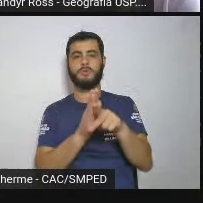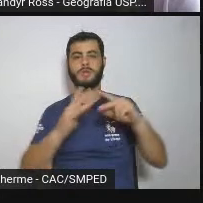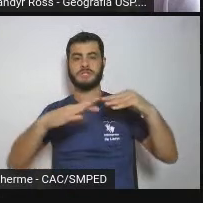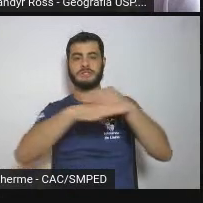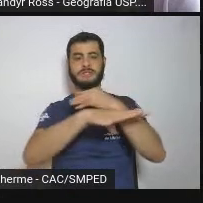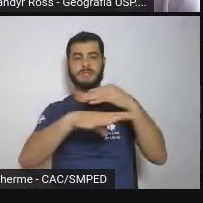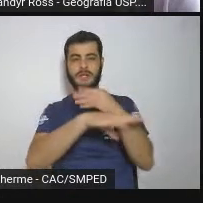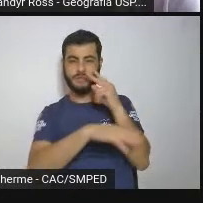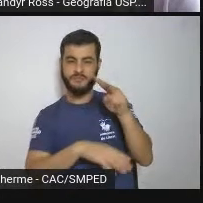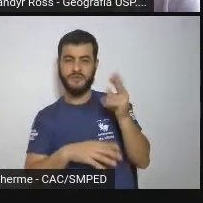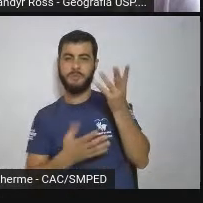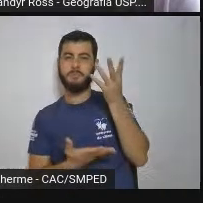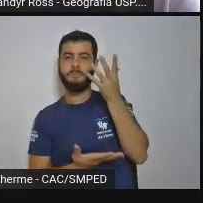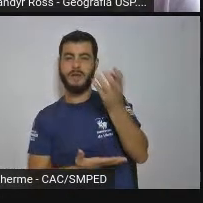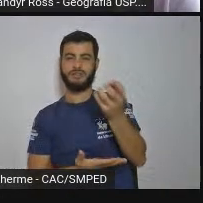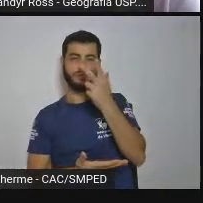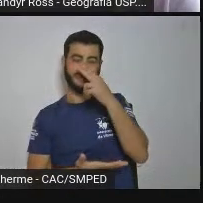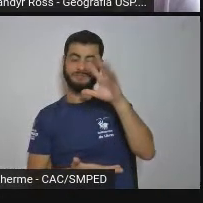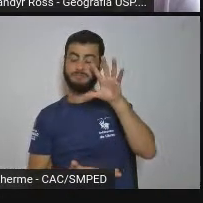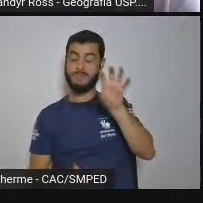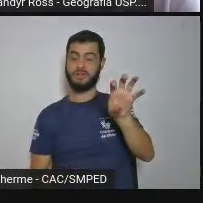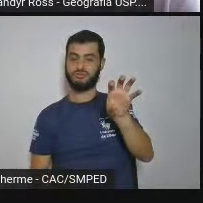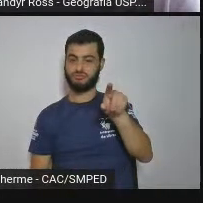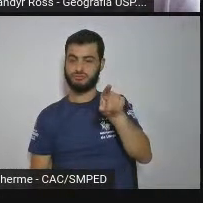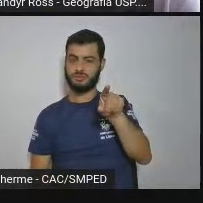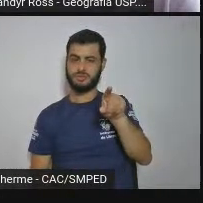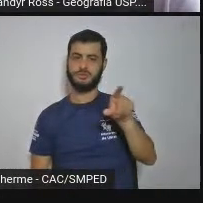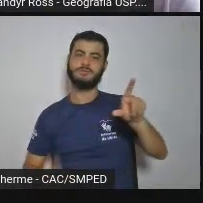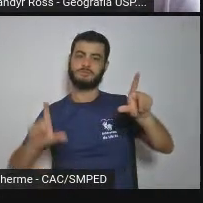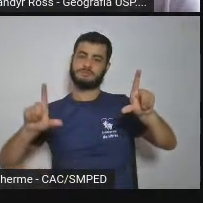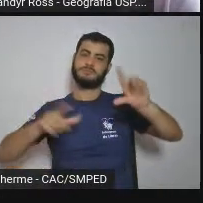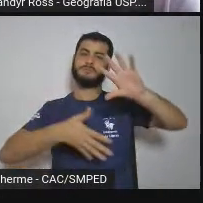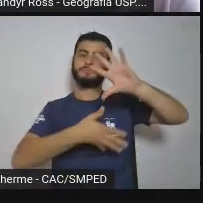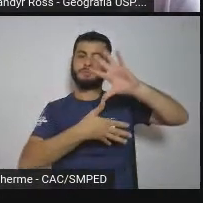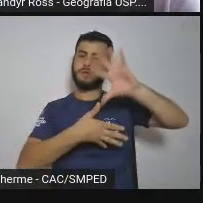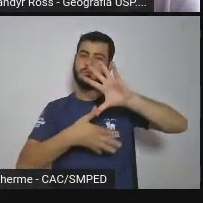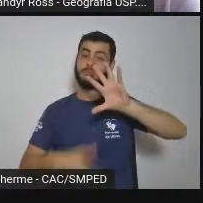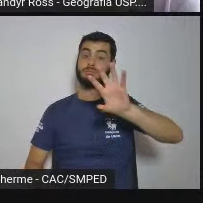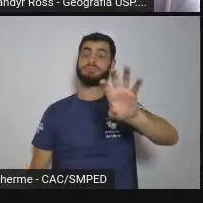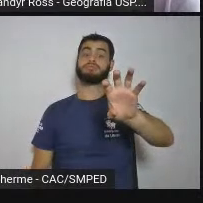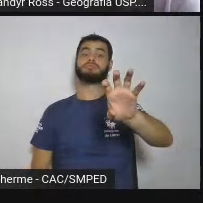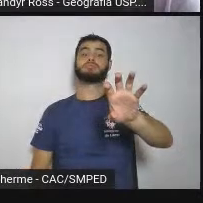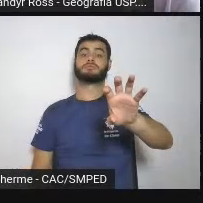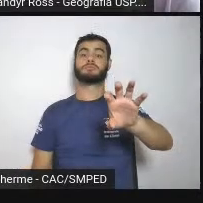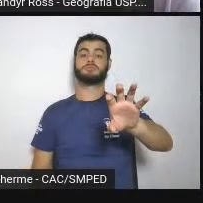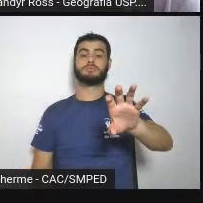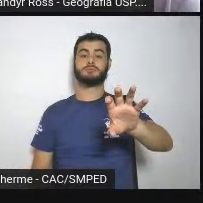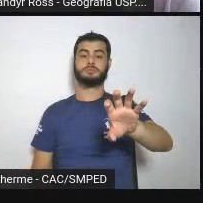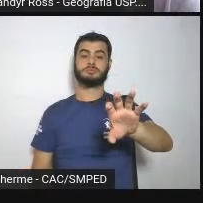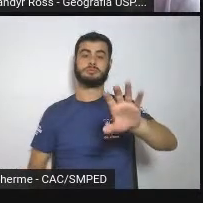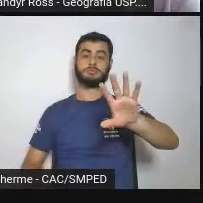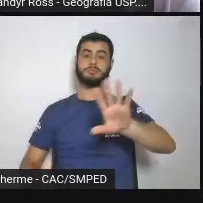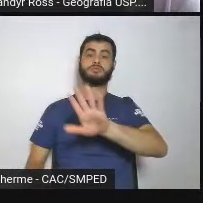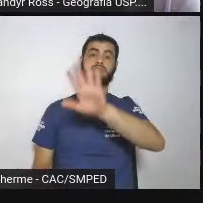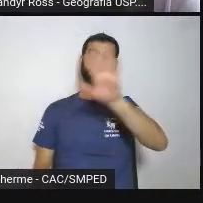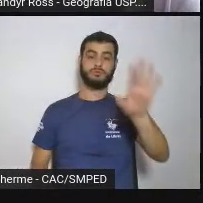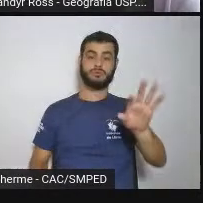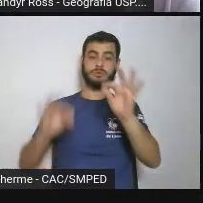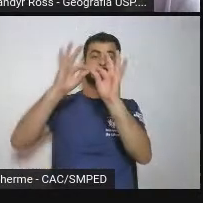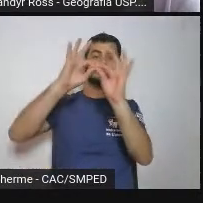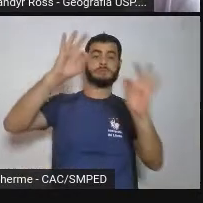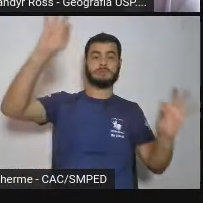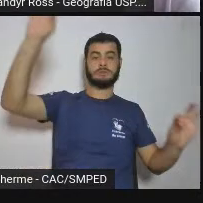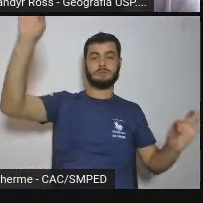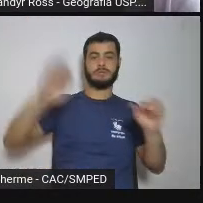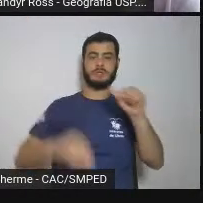no extremo oeste ou extremo leste dá 70 quilômetros. Se nós medirmos de norte